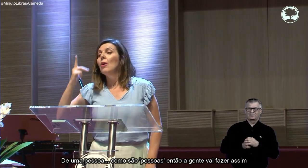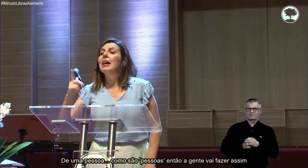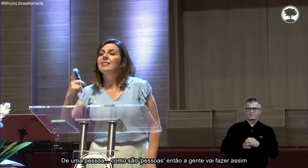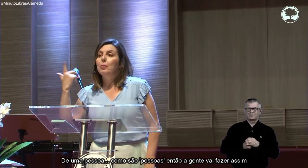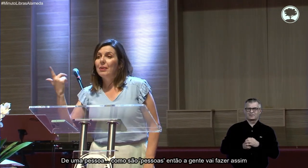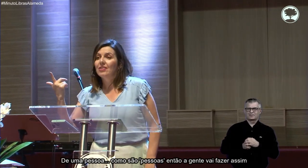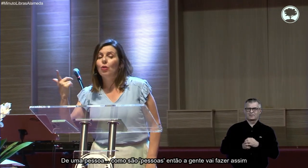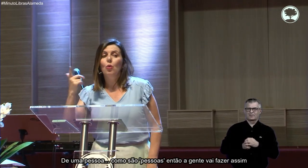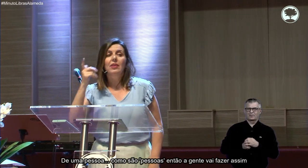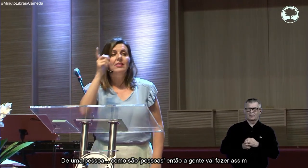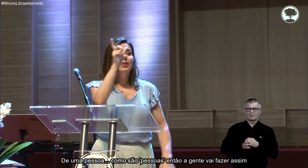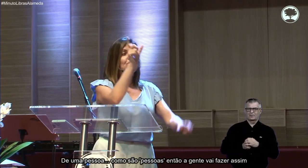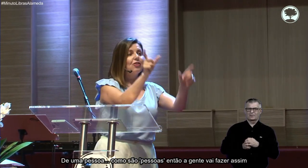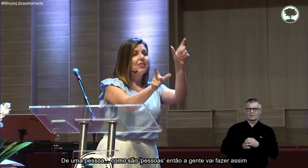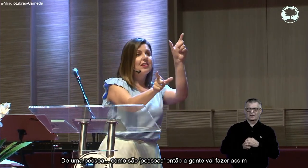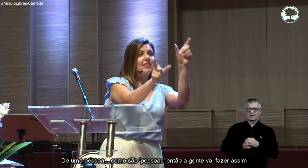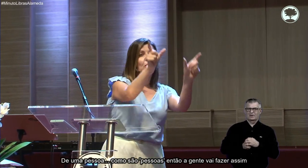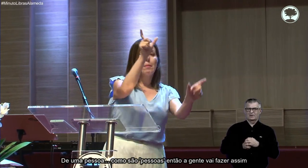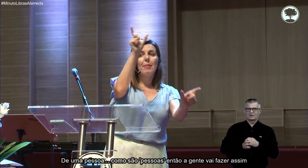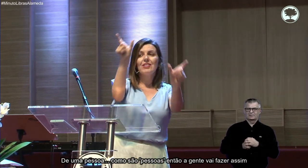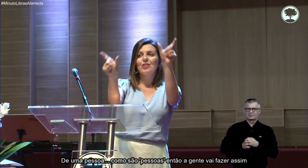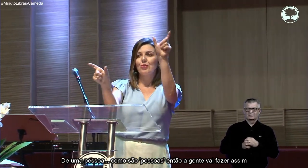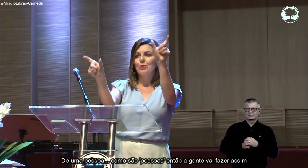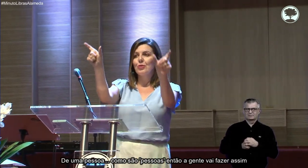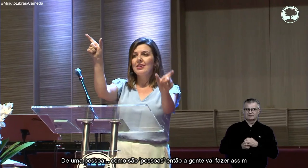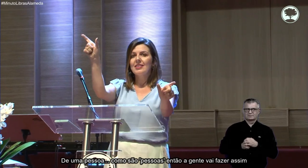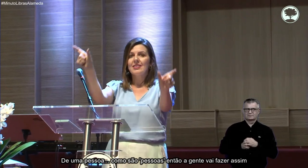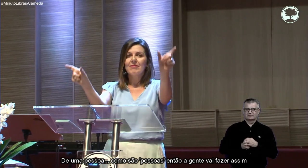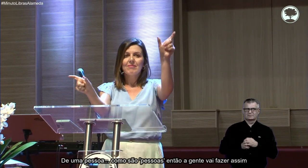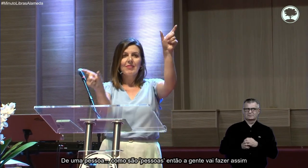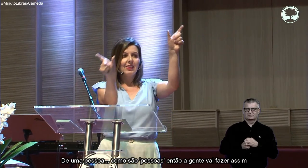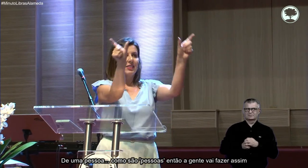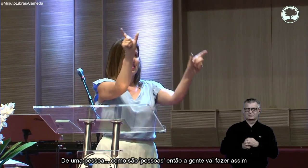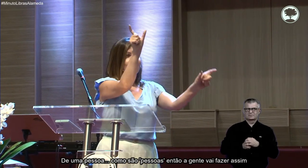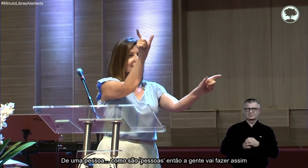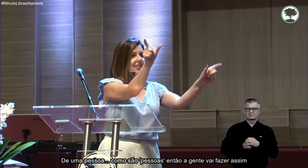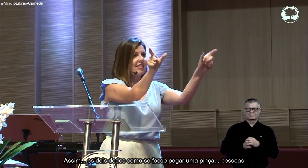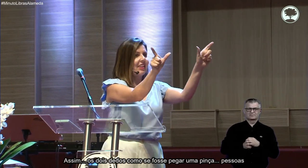pessoa. Como são pessoas, então, a gente vai fazer assim, Pessoas.